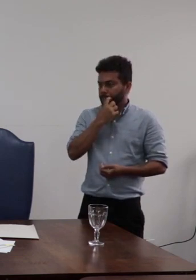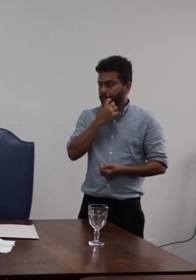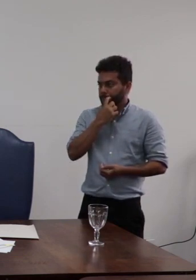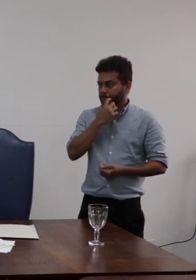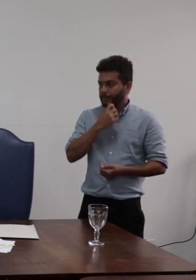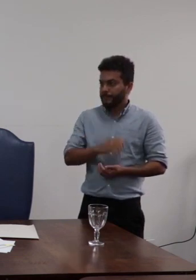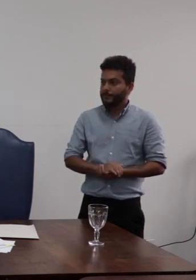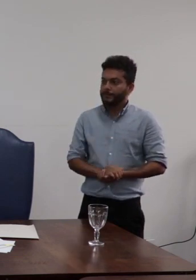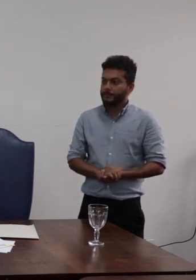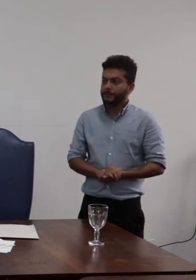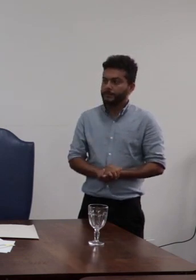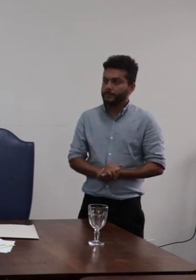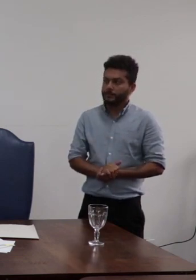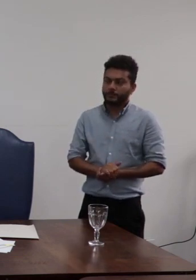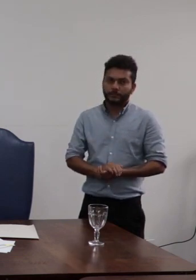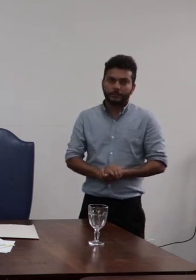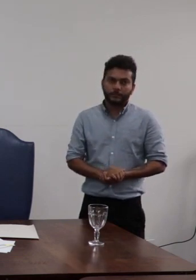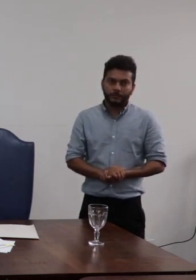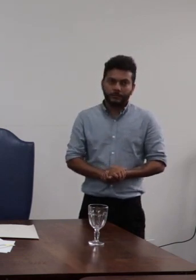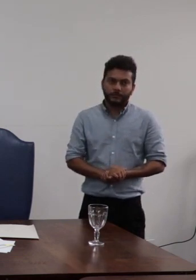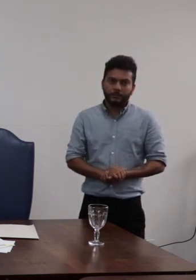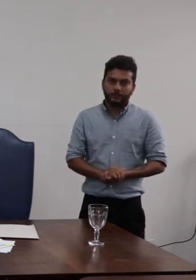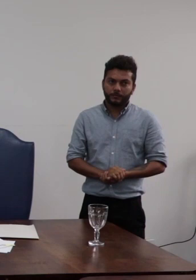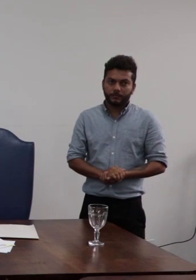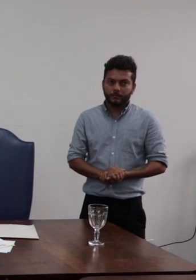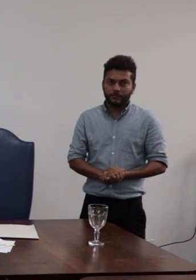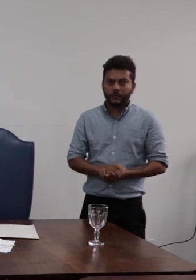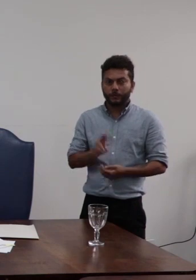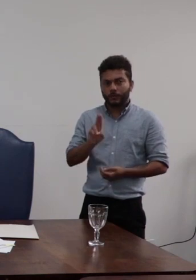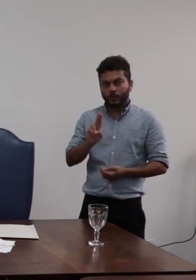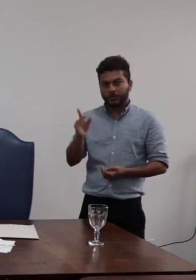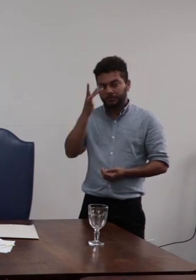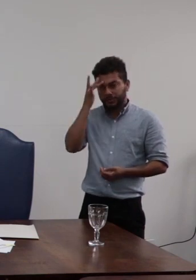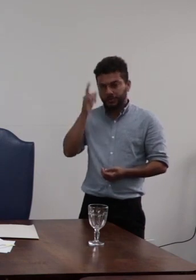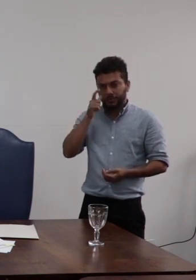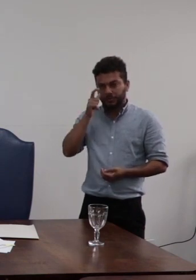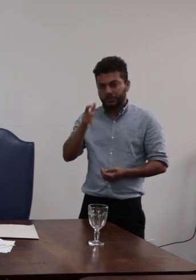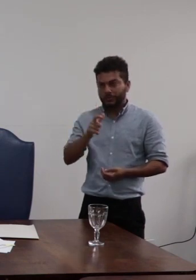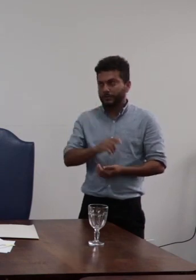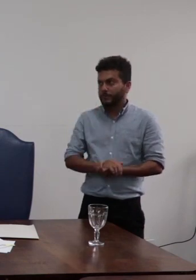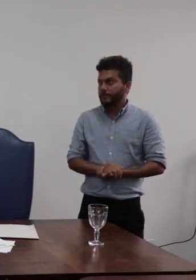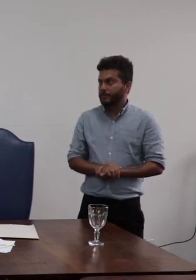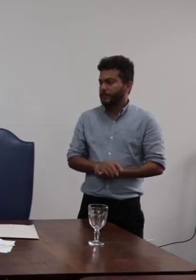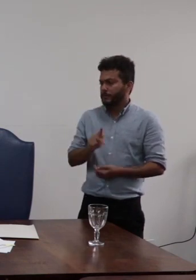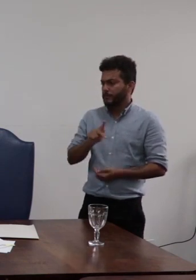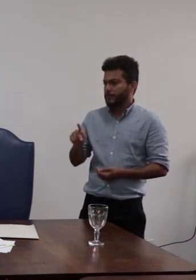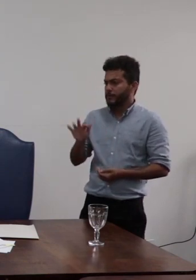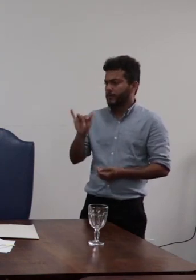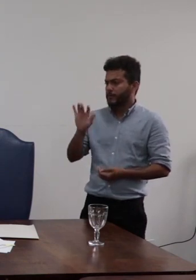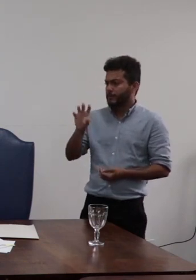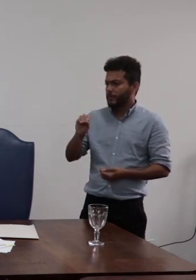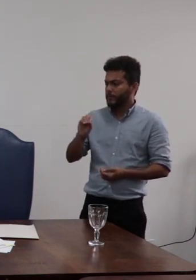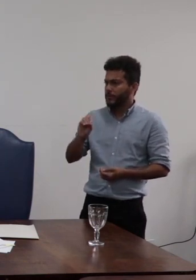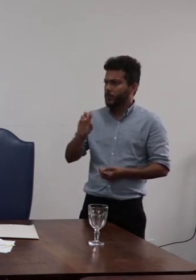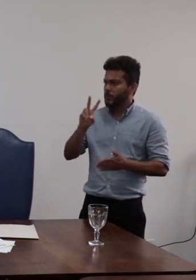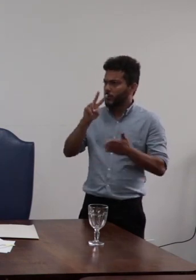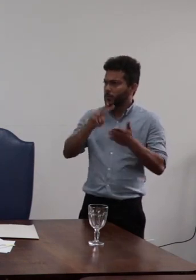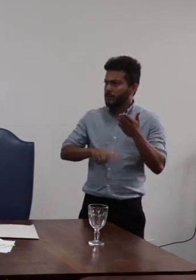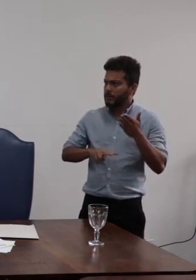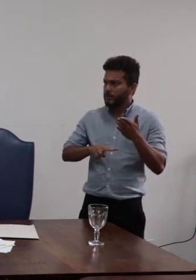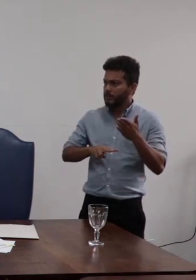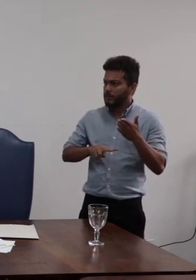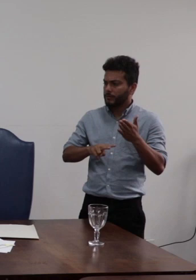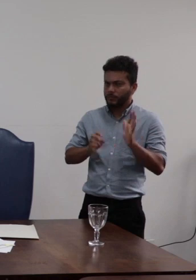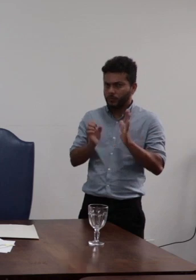e aqui o nome do interessado professor Fábio me permita durante a leitura eu vou omitir